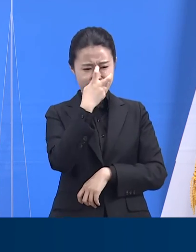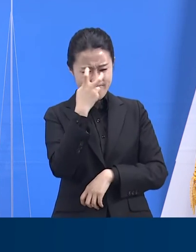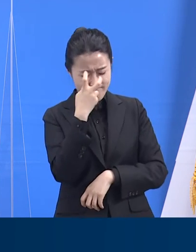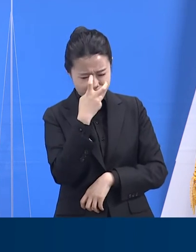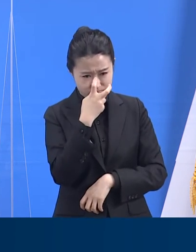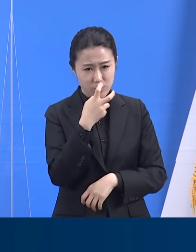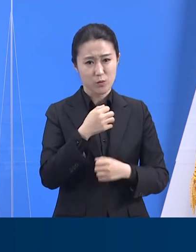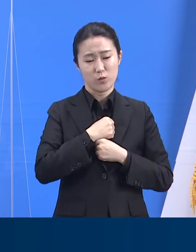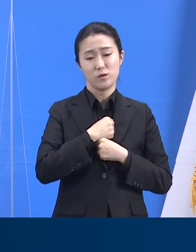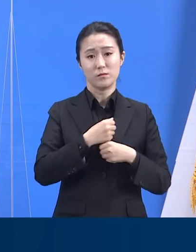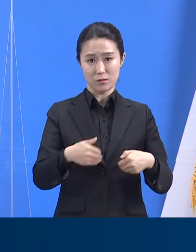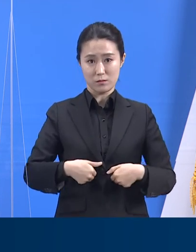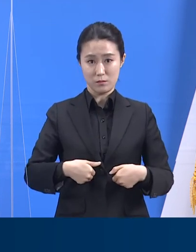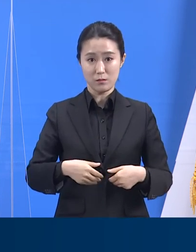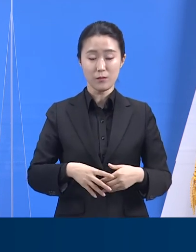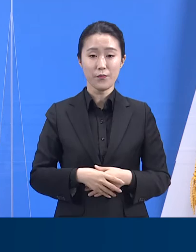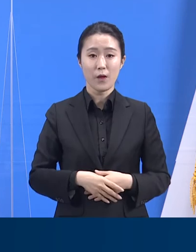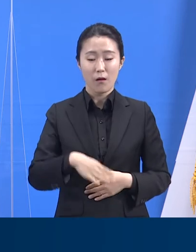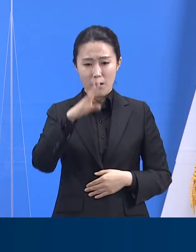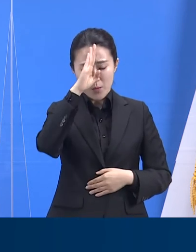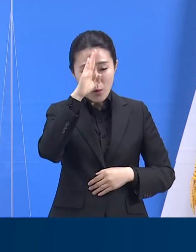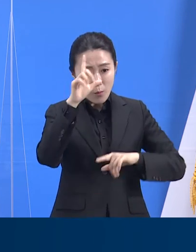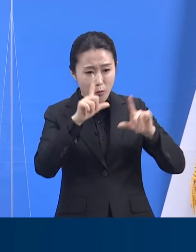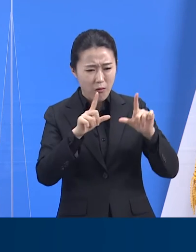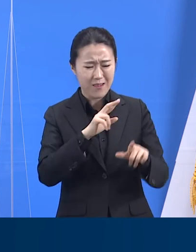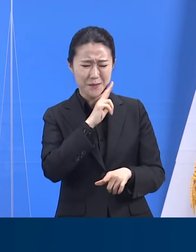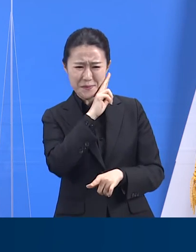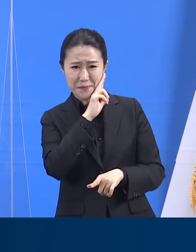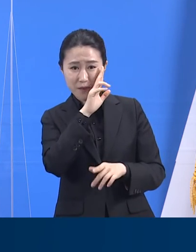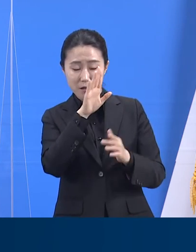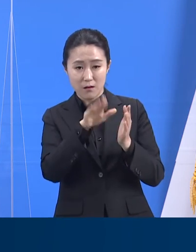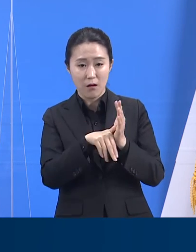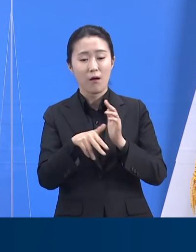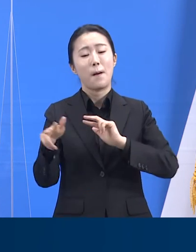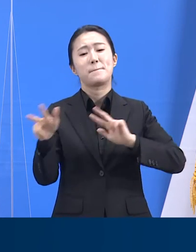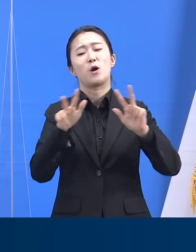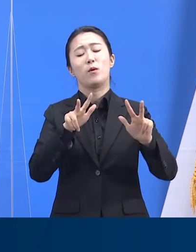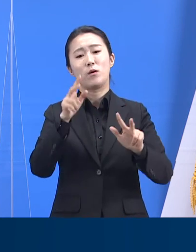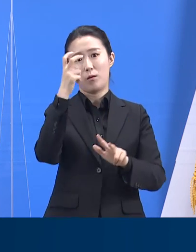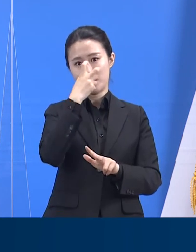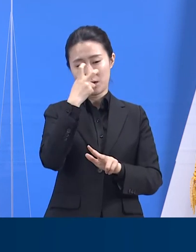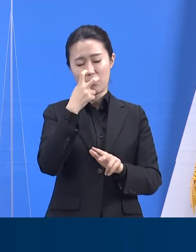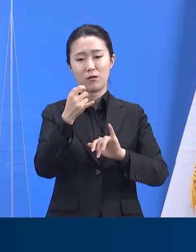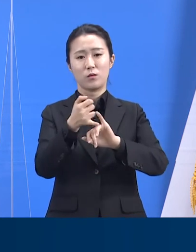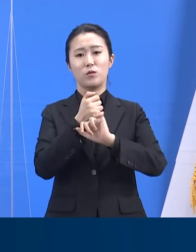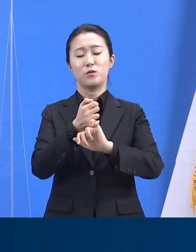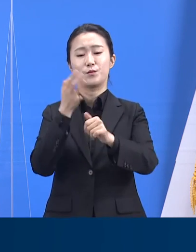의심될 땐 주저없이 진단검사, 경기도의 슬로건을 잊지 말아 주십시오.